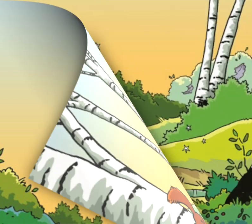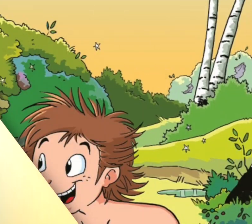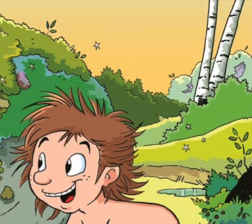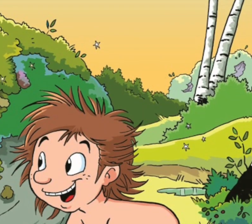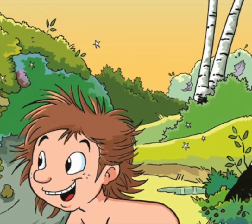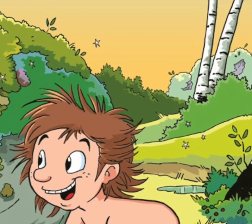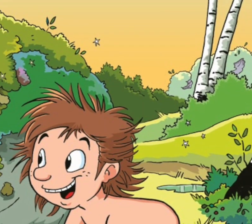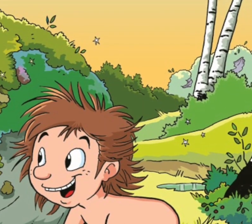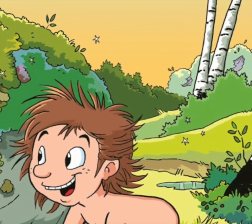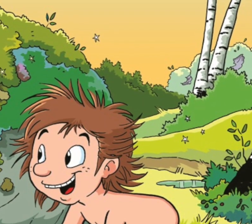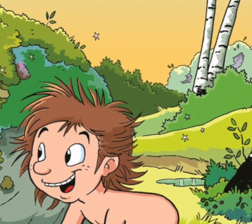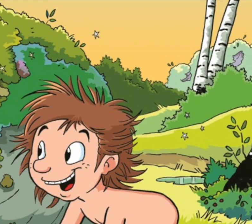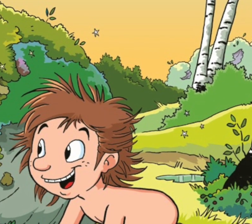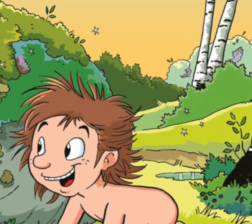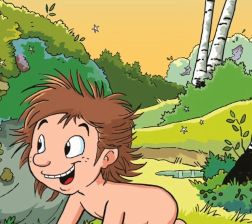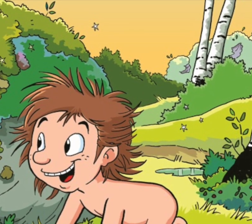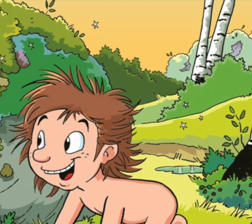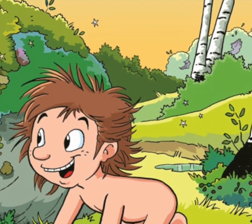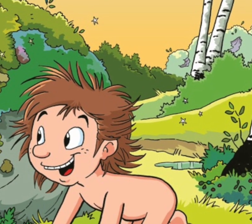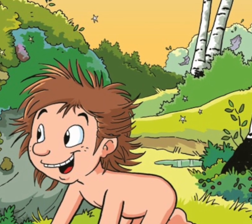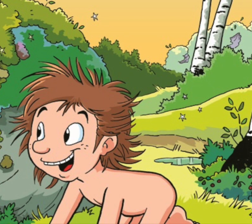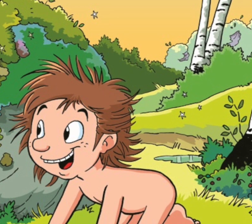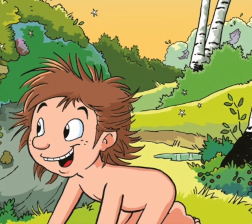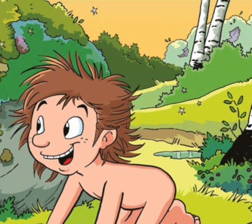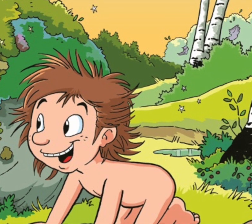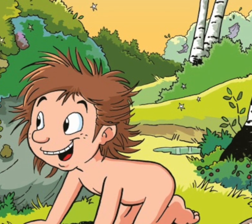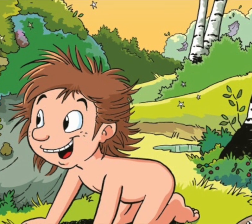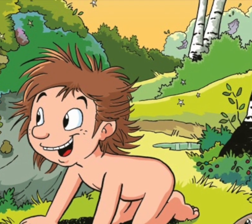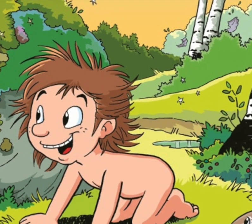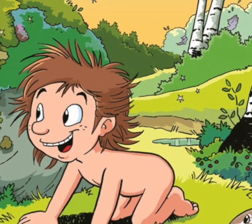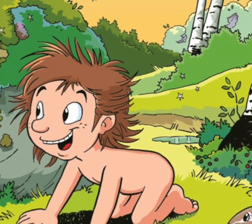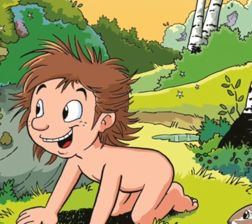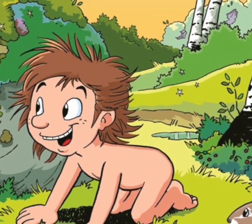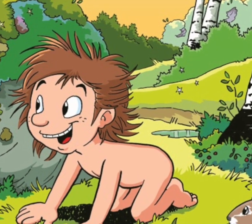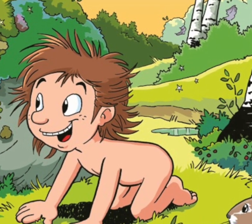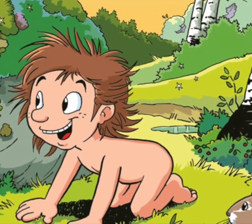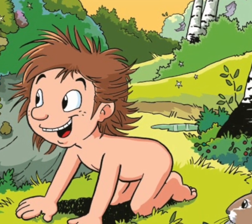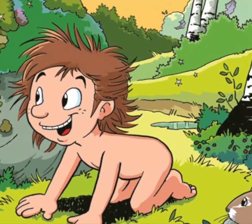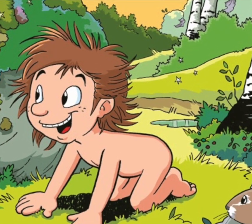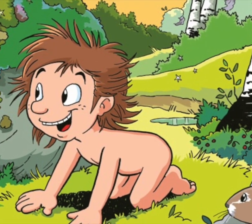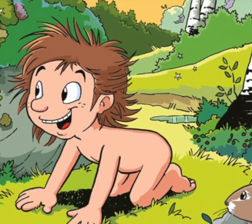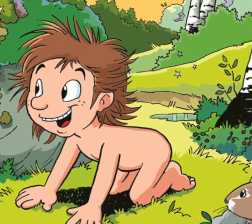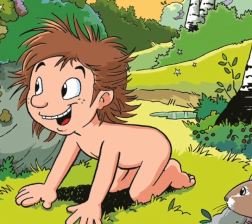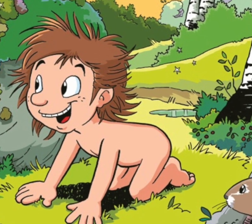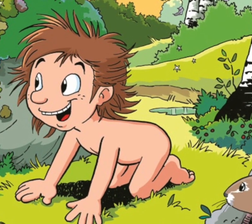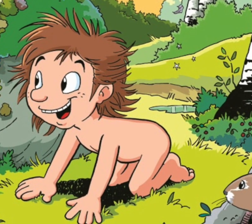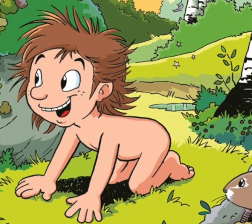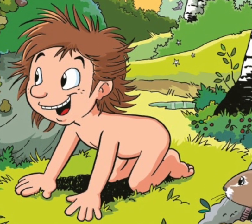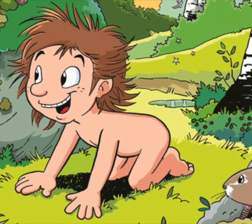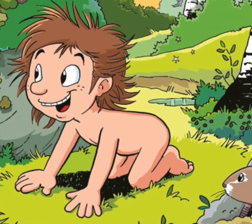var röst bakom den stora stenen.